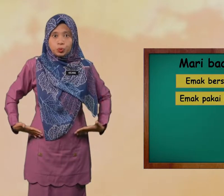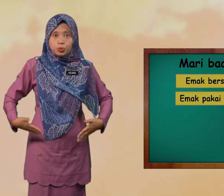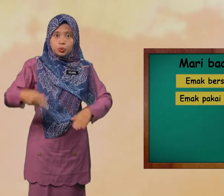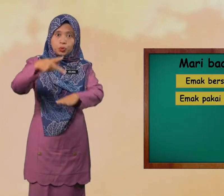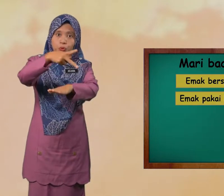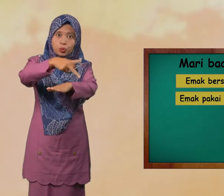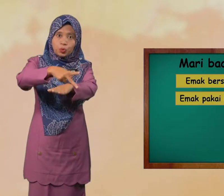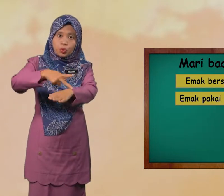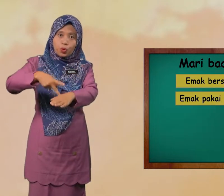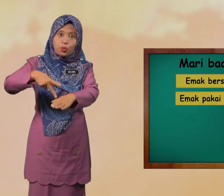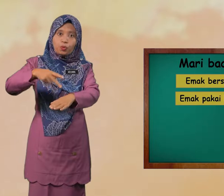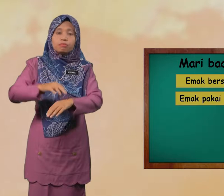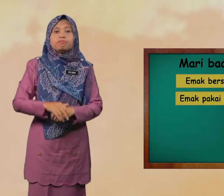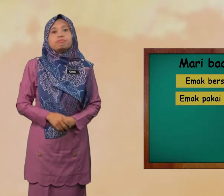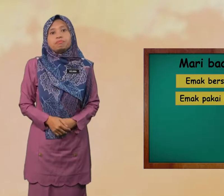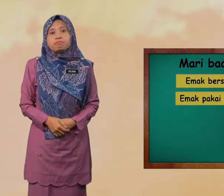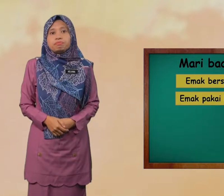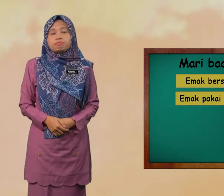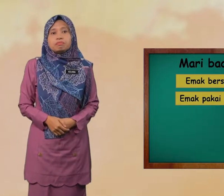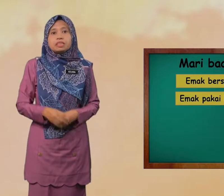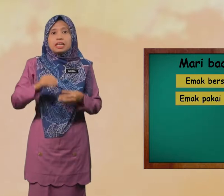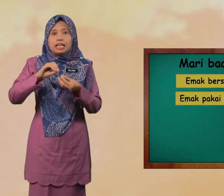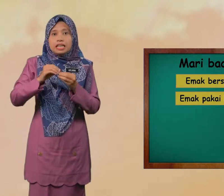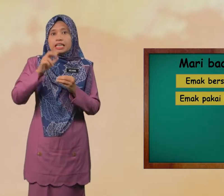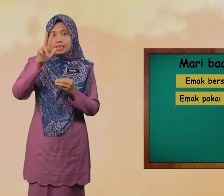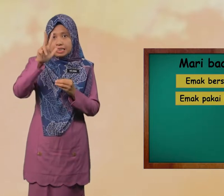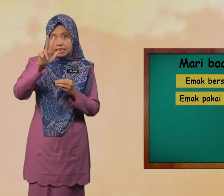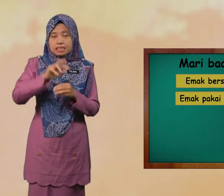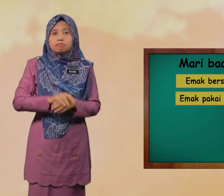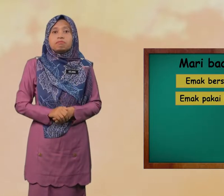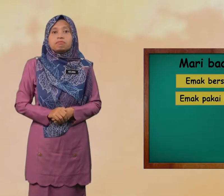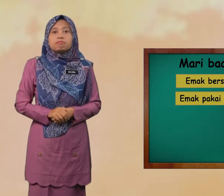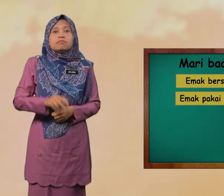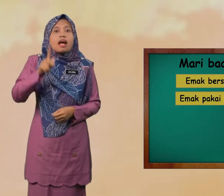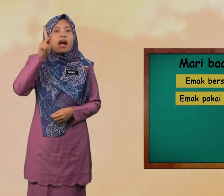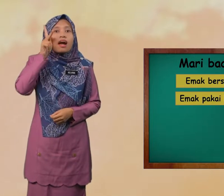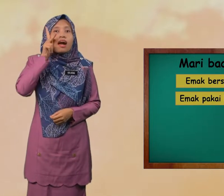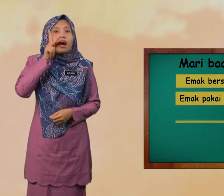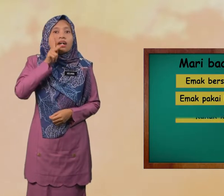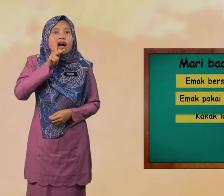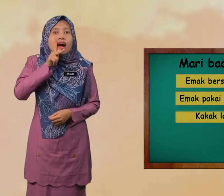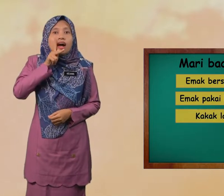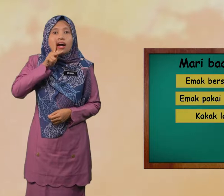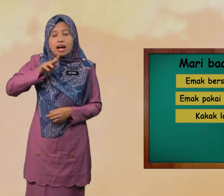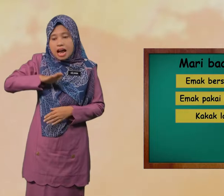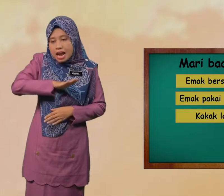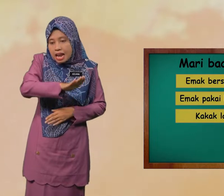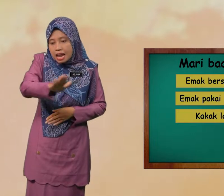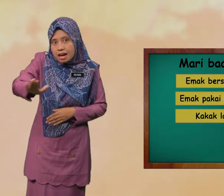Kurung Ketiga Kakak Lap